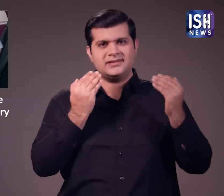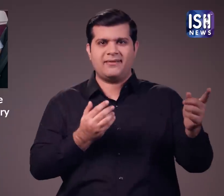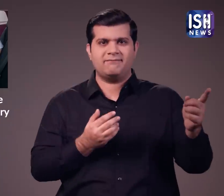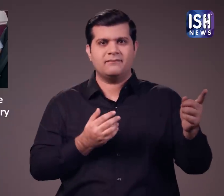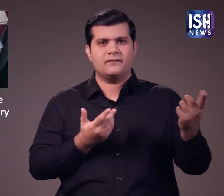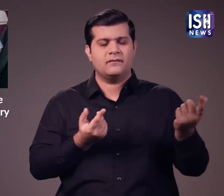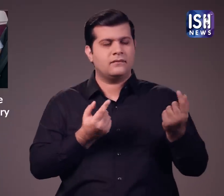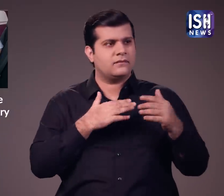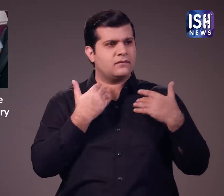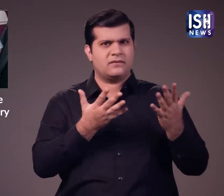जान बढ़ सक्ती थी